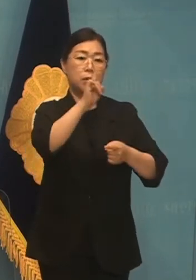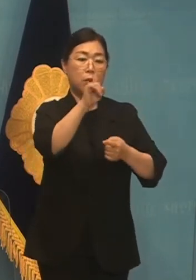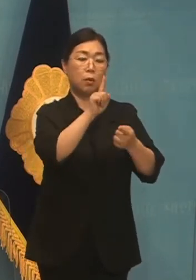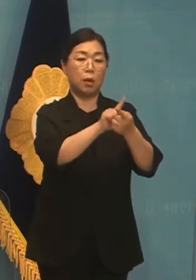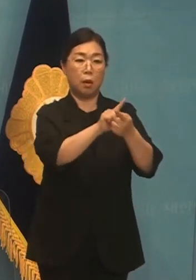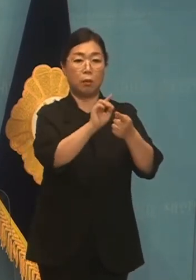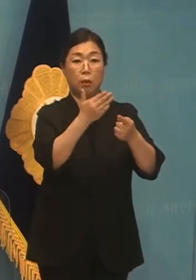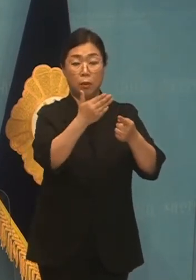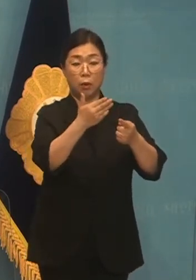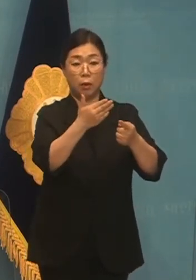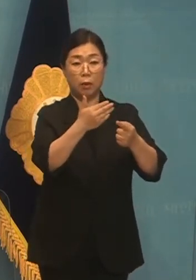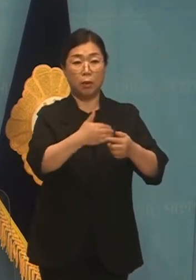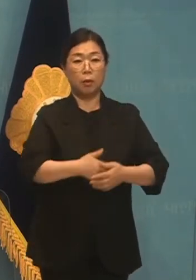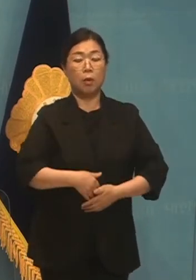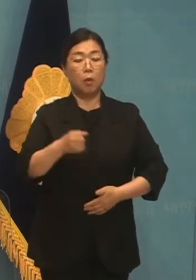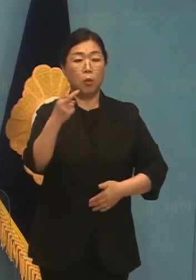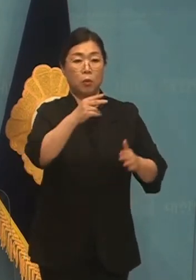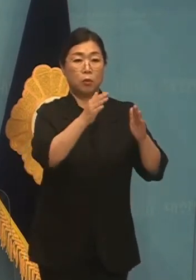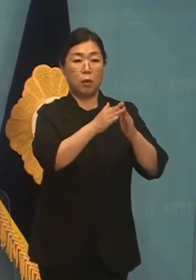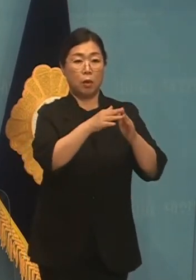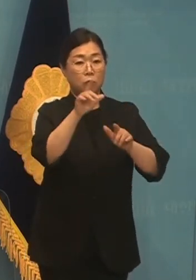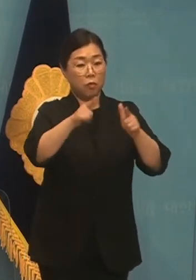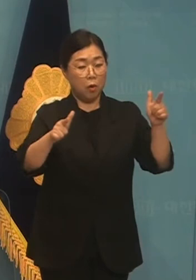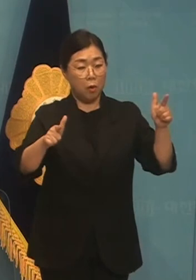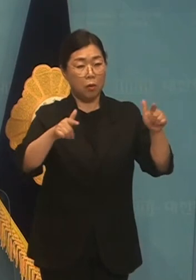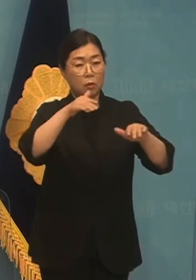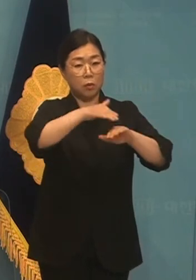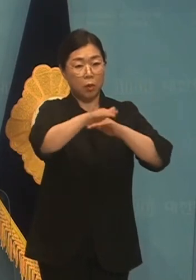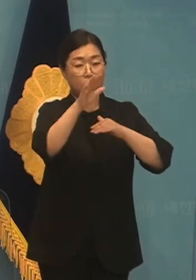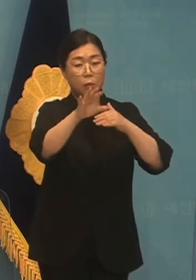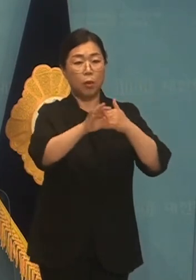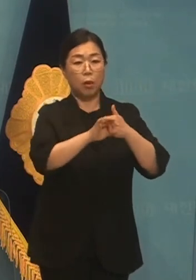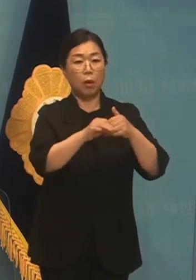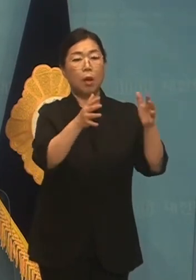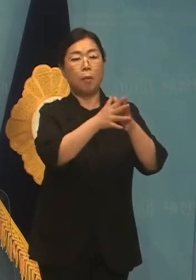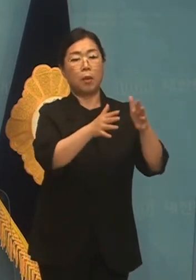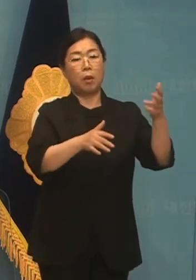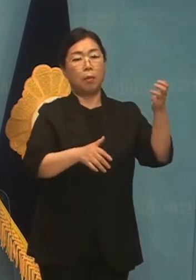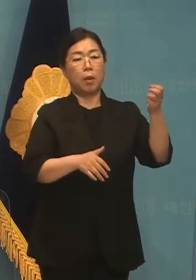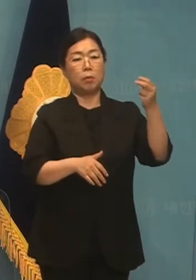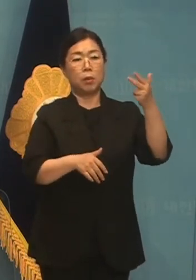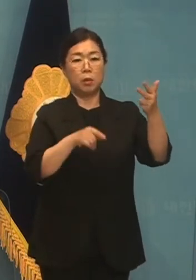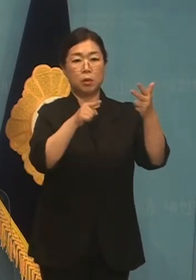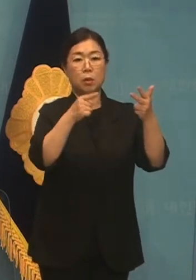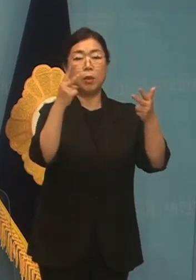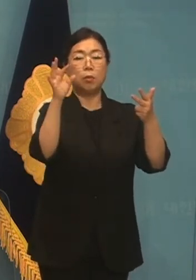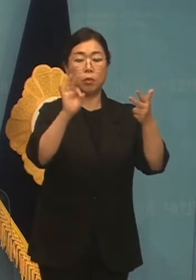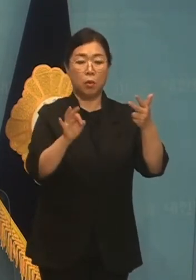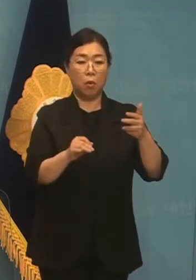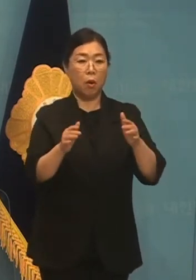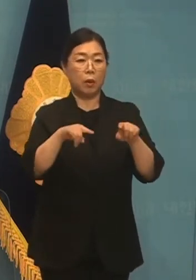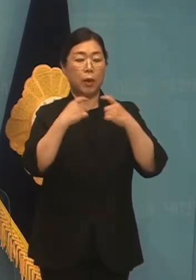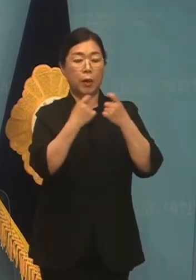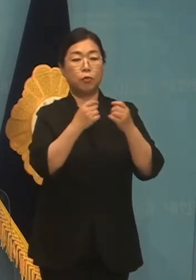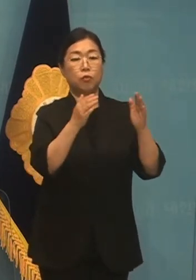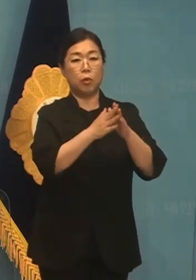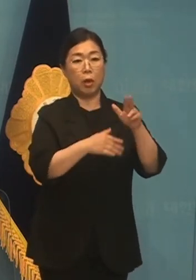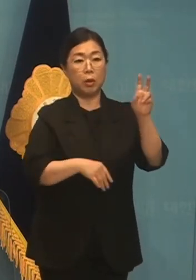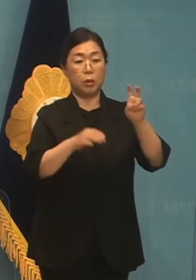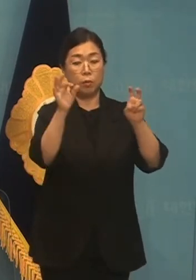대상에 해당되며 주택 위험별 신고 대상 기준 아파트가 87.1%, 단속주택